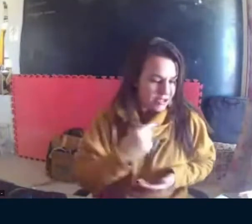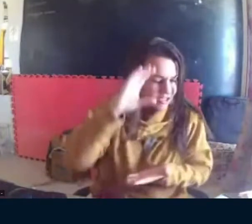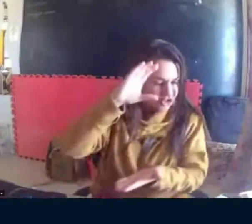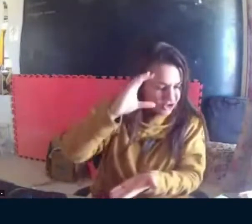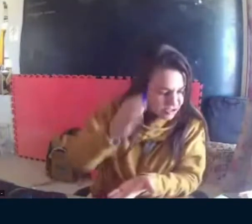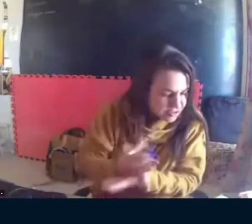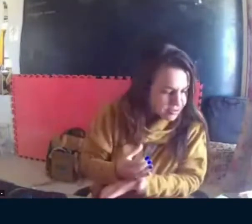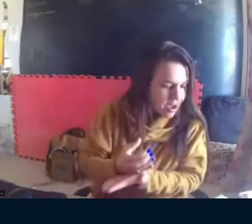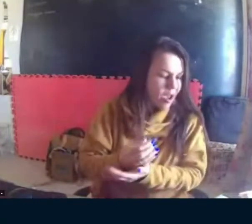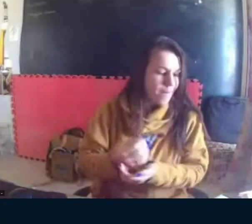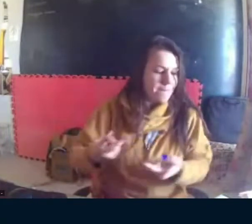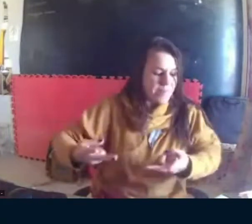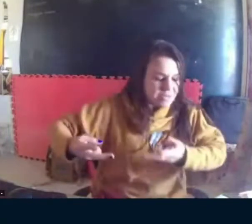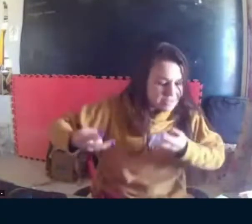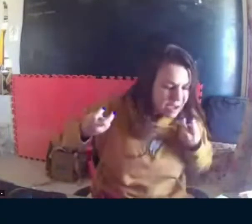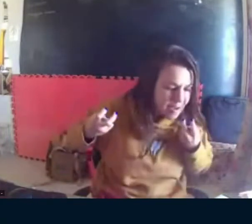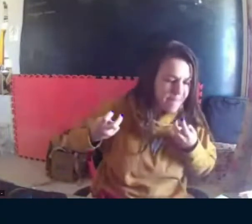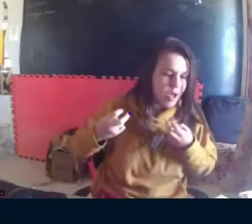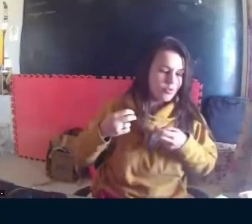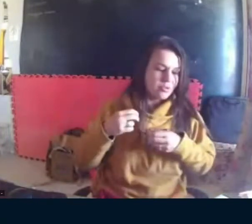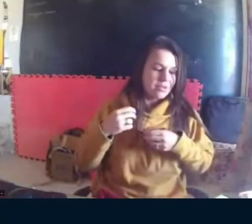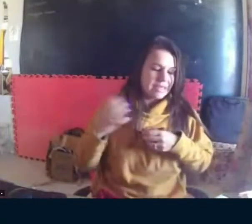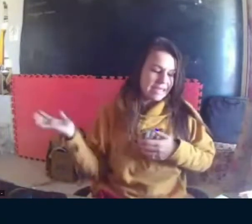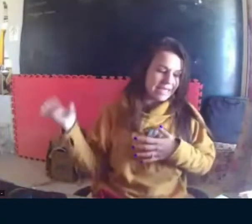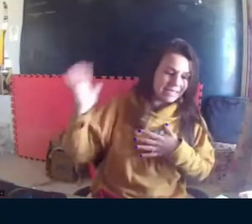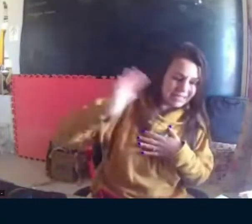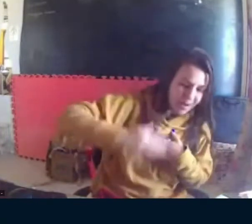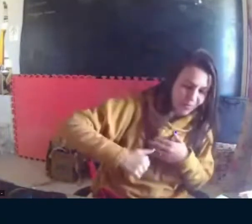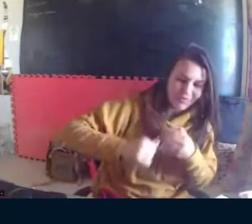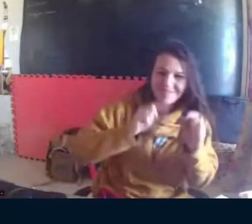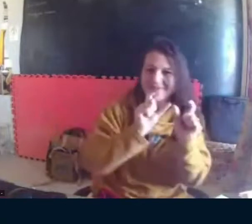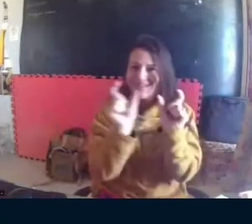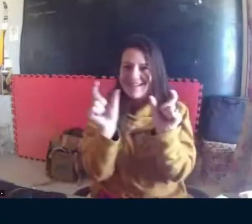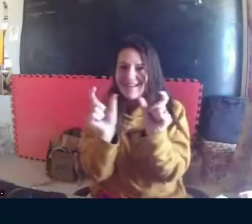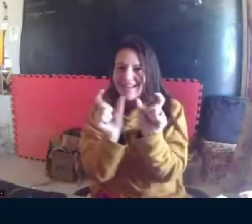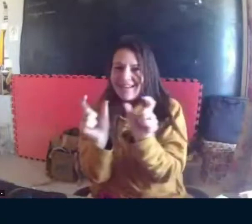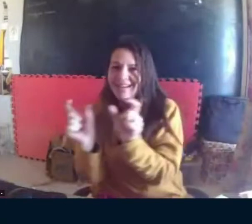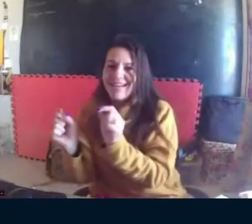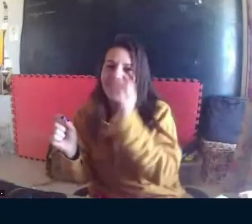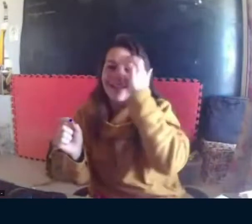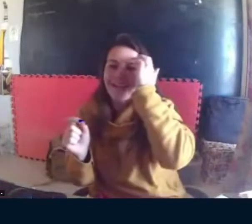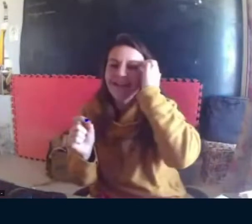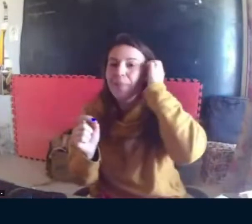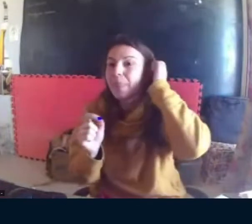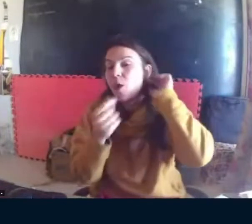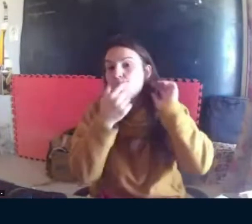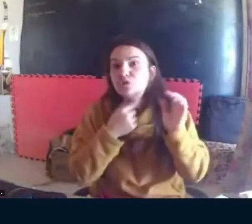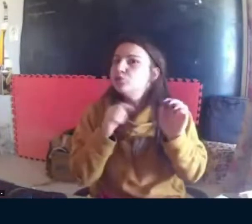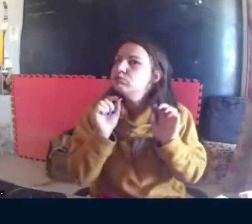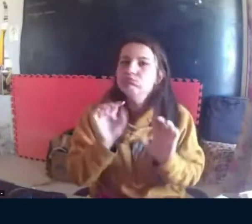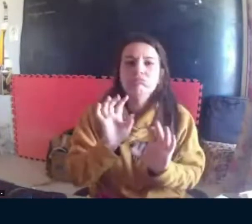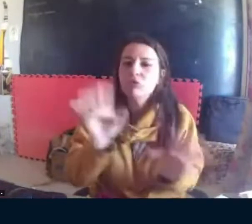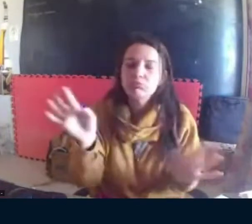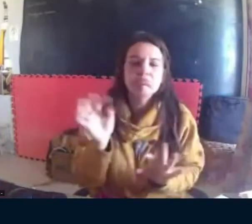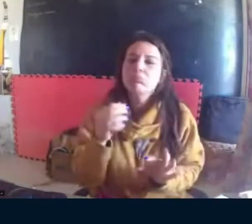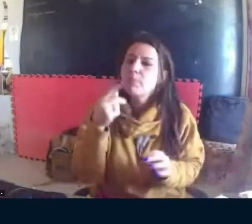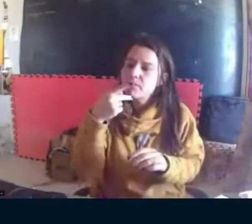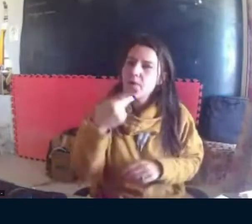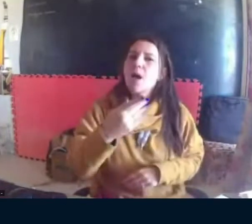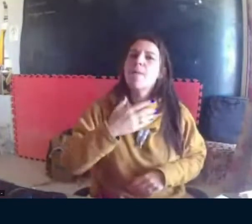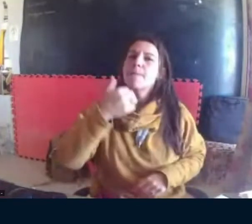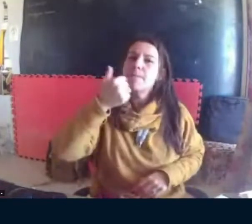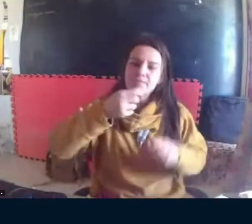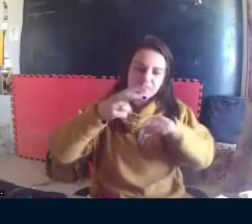aí, nossa dissertação, na página 25, percebemos, na página 32, tivemos,